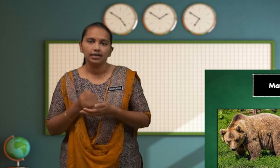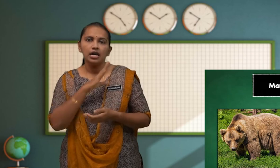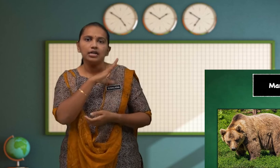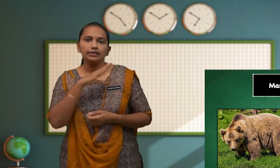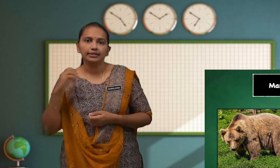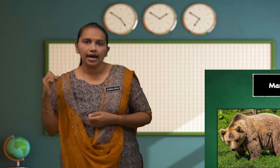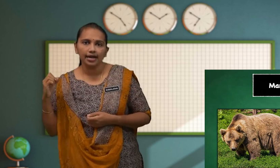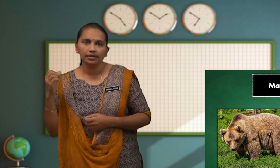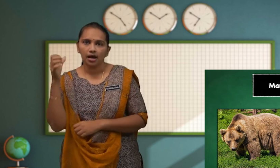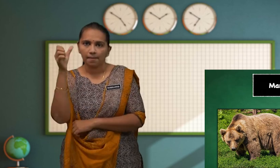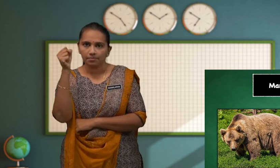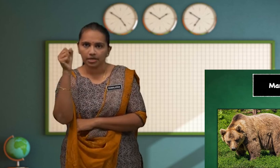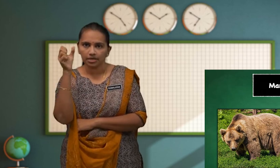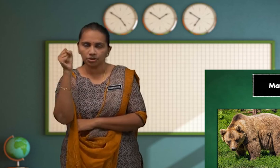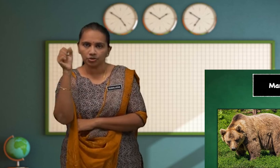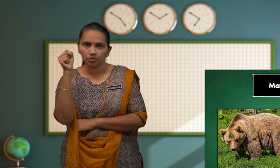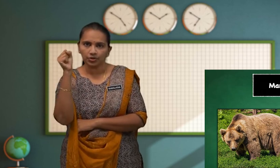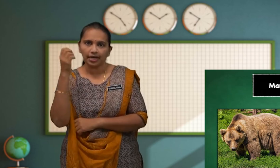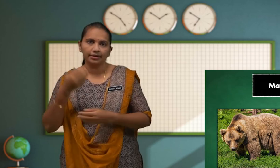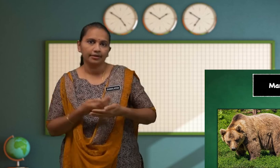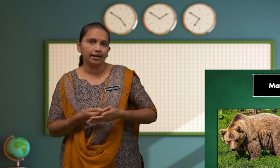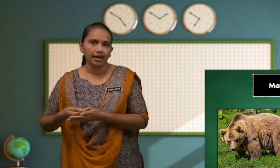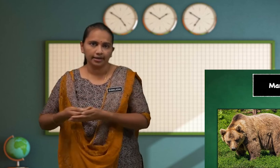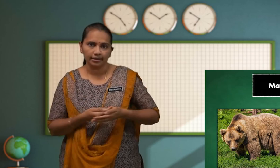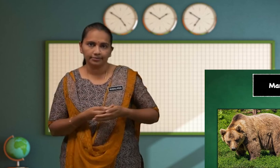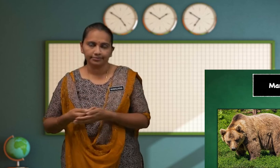Dan Menyusukan Anak